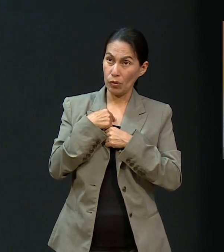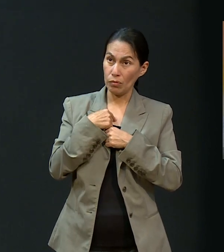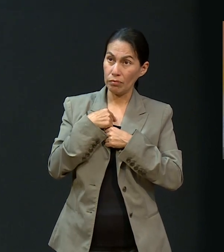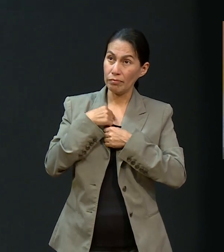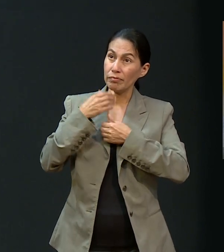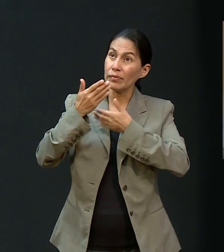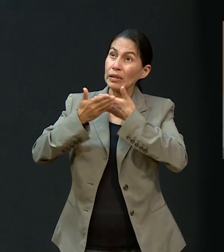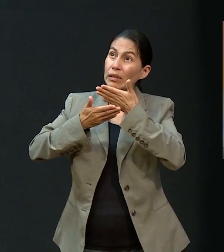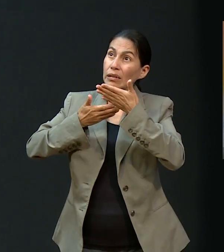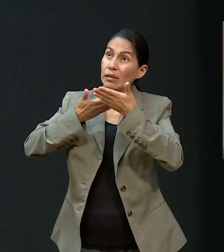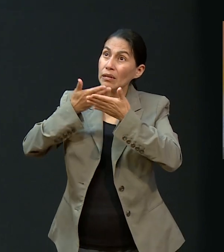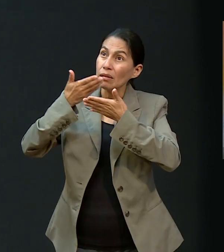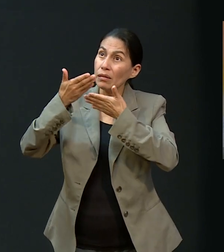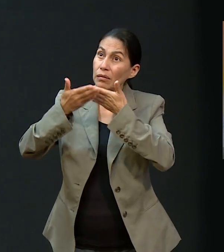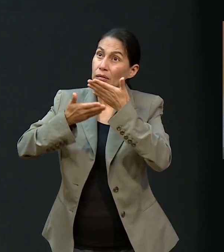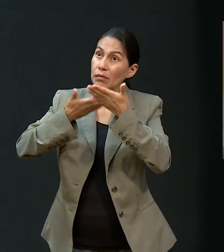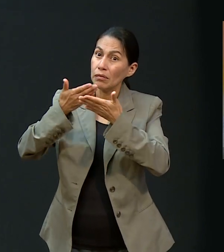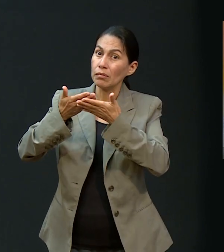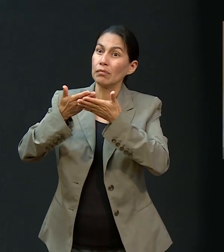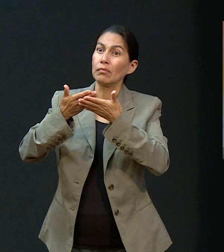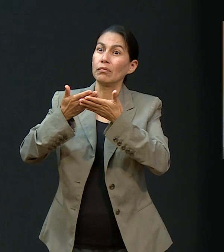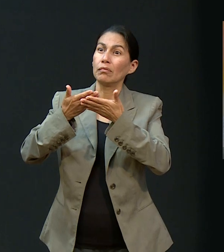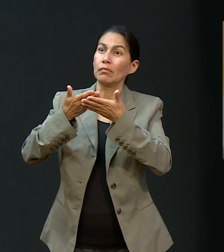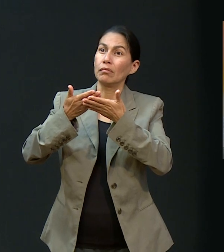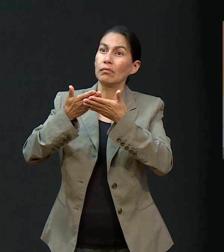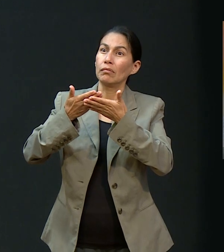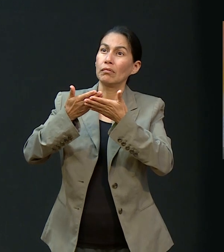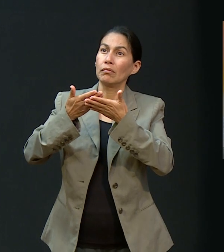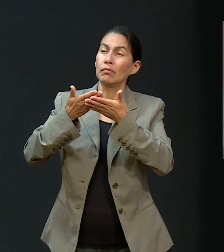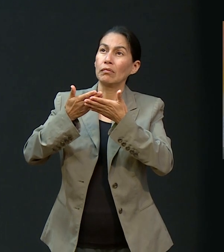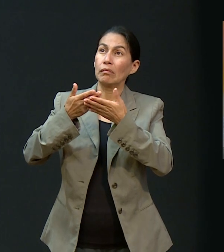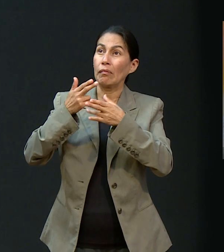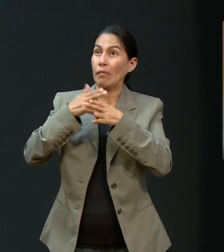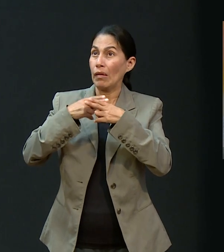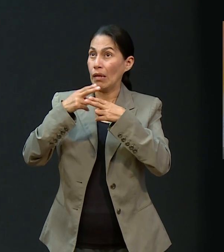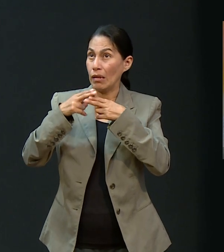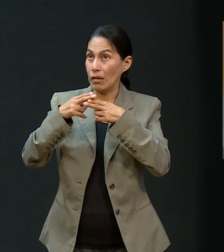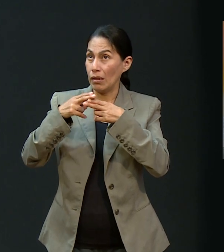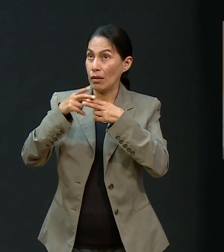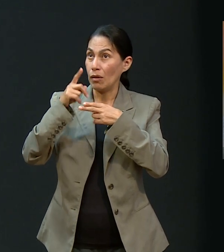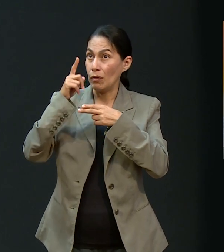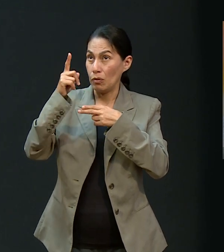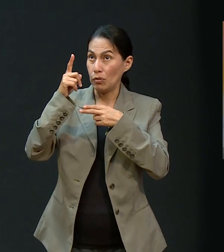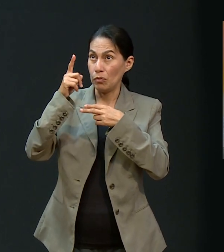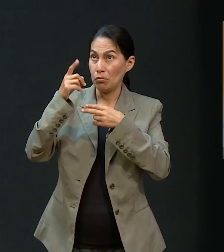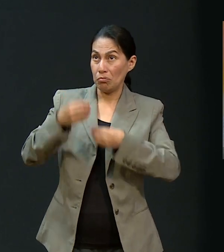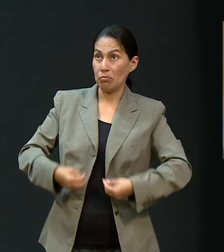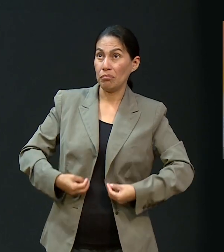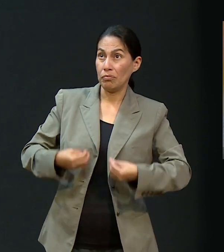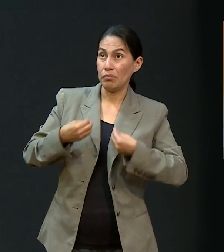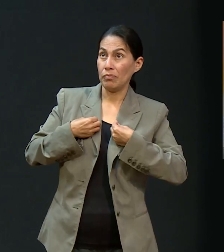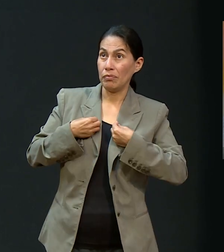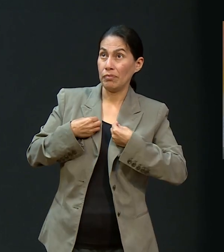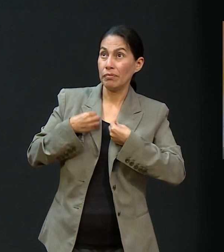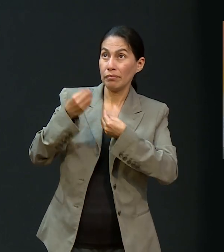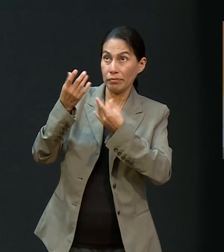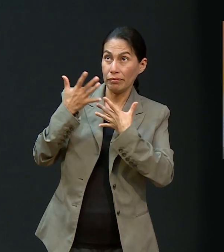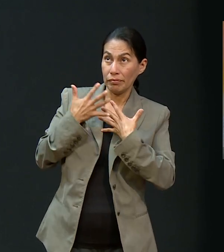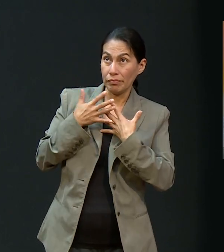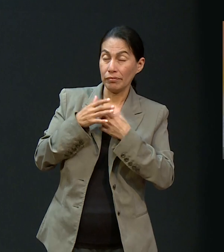te voy a servir hasta la edad que tú me permitas vivir. Hasta los años que me permitas vivir.